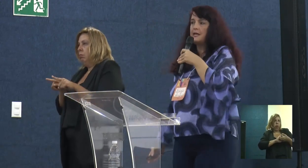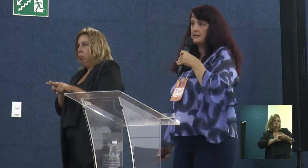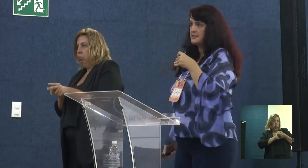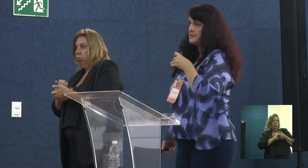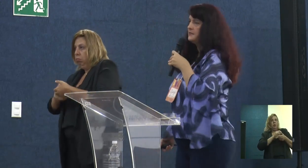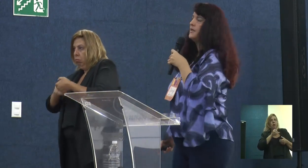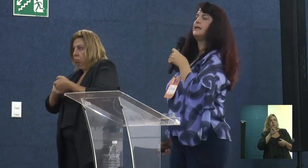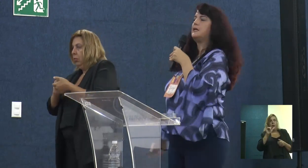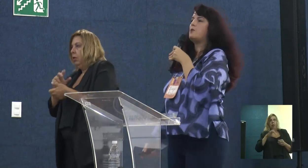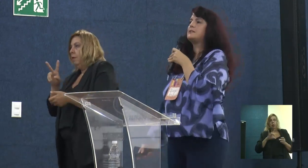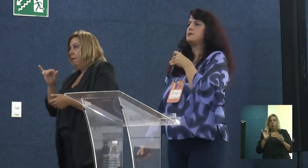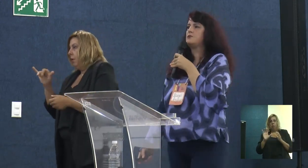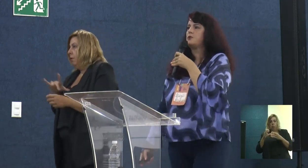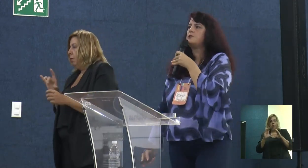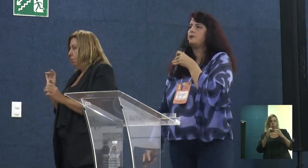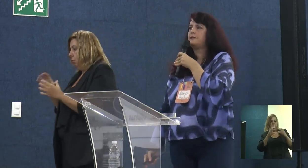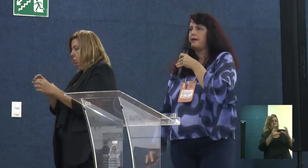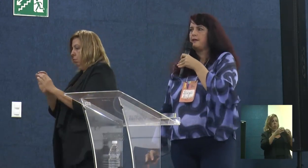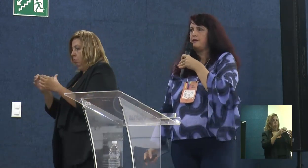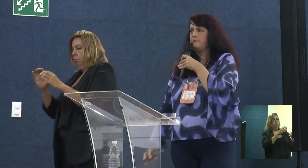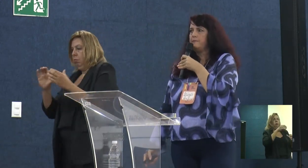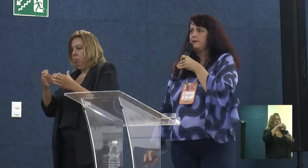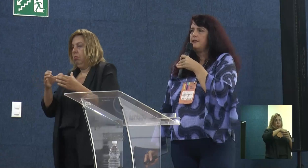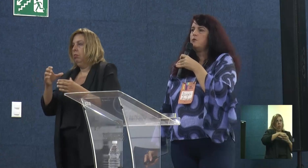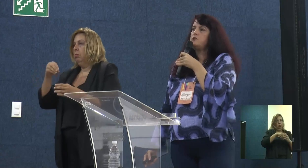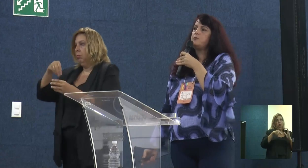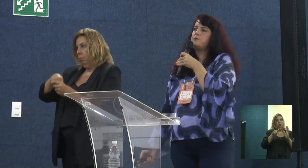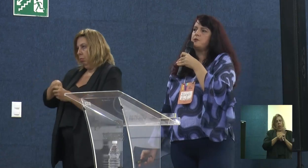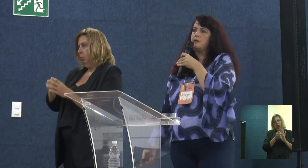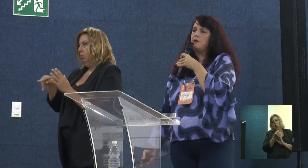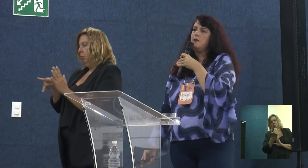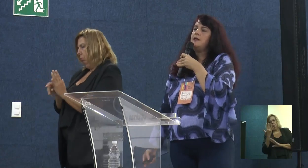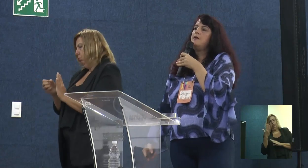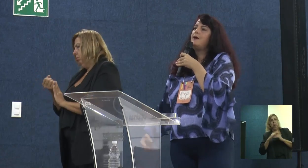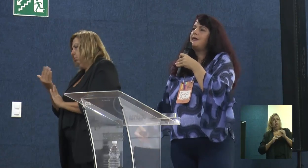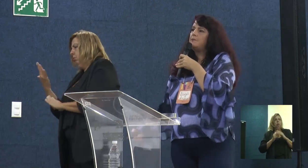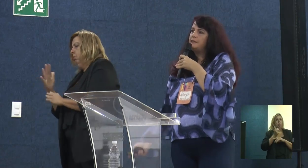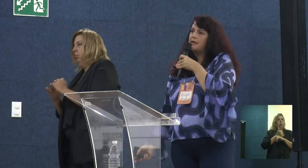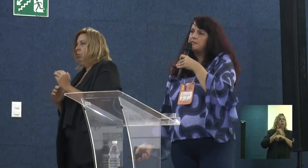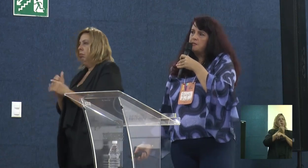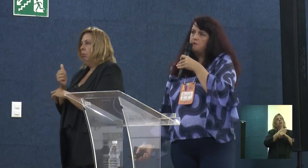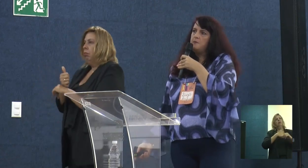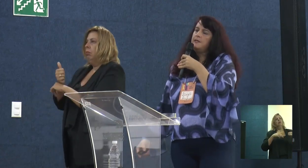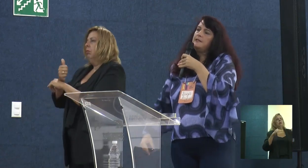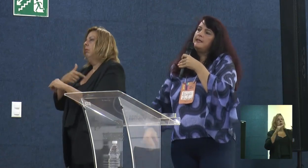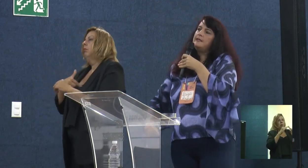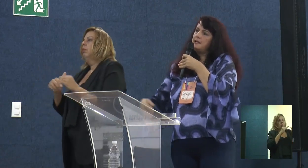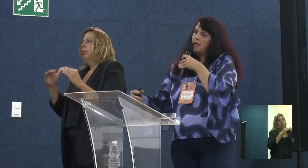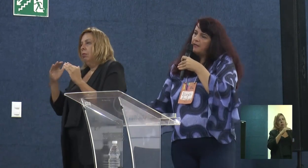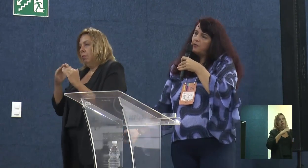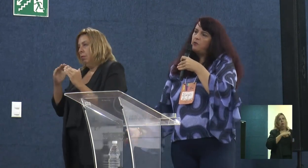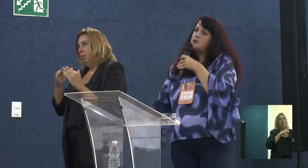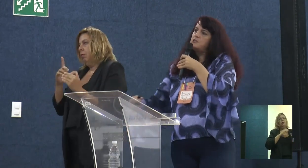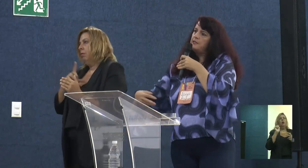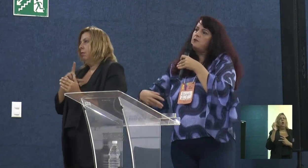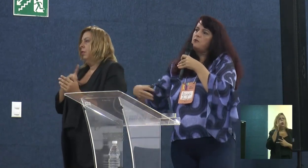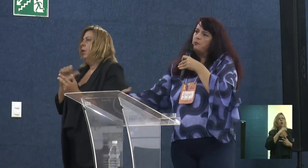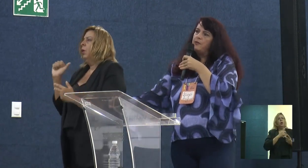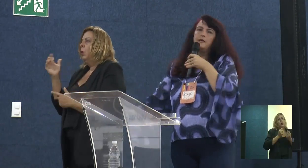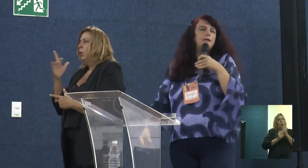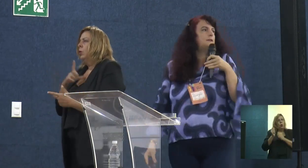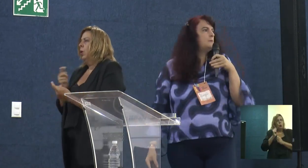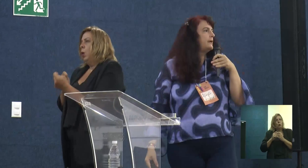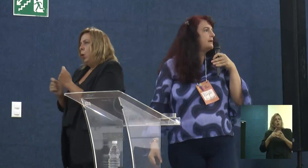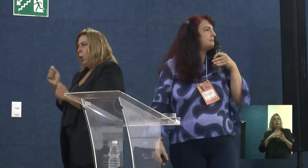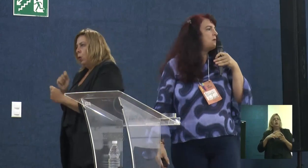ter especialistas em adequação sociotécnica, multiprofissional, para a habitação, a agroecologia, a